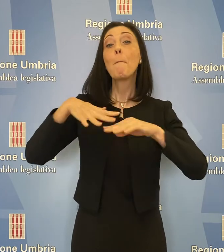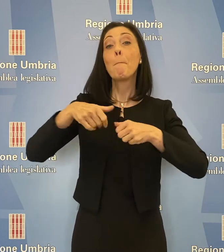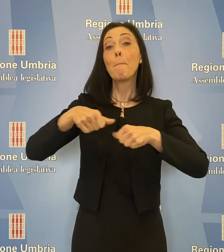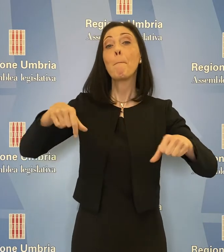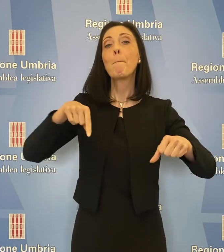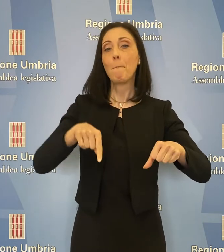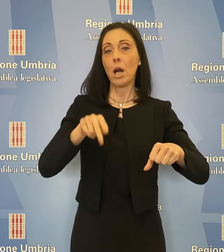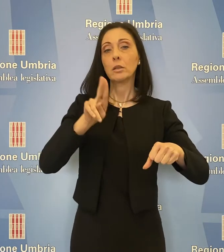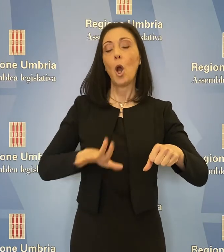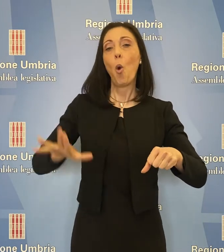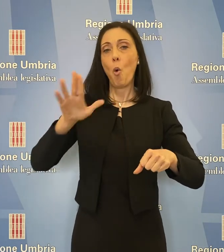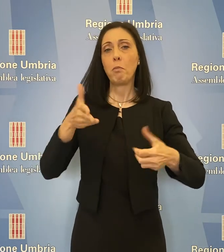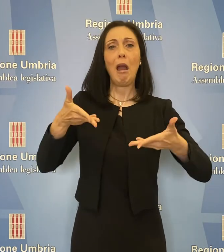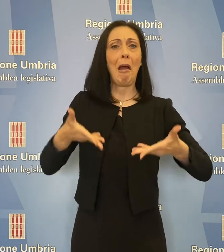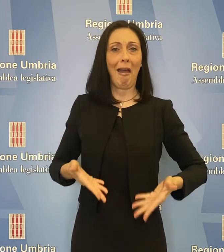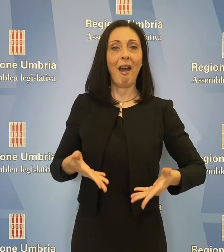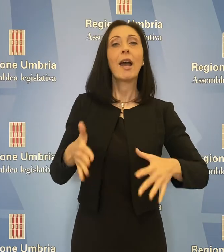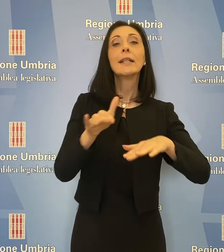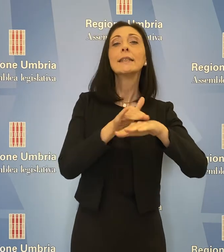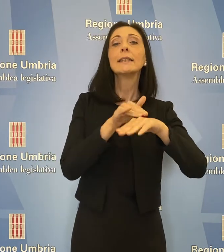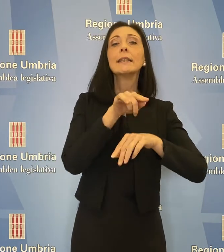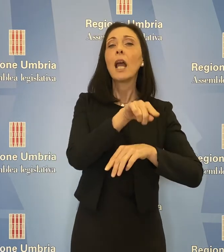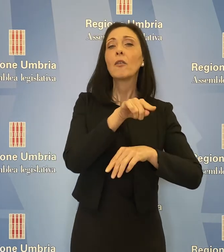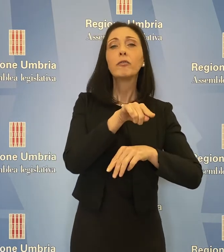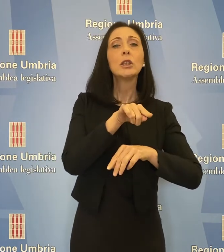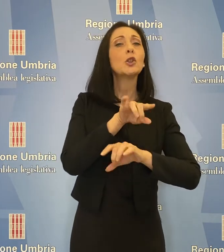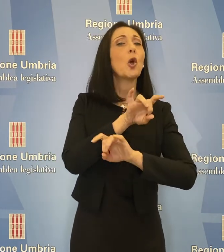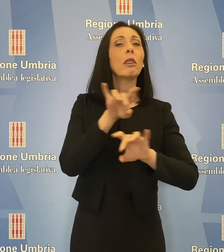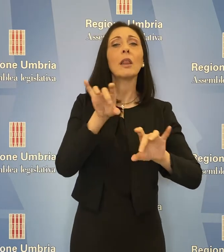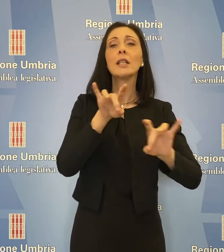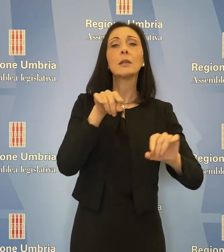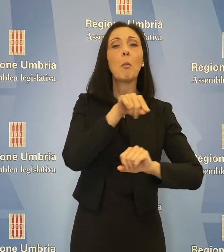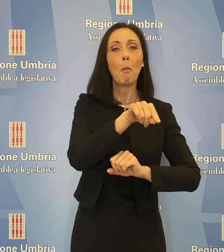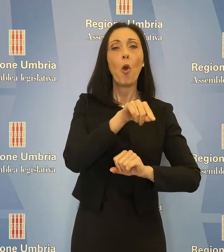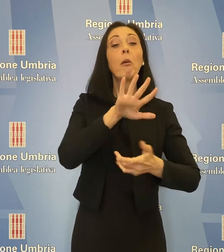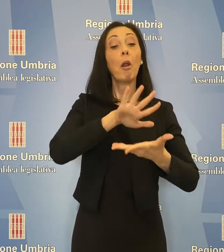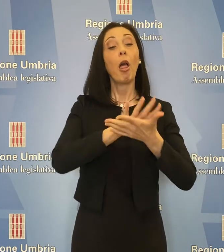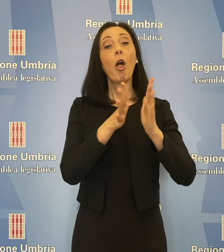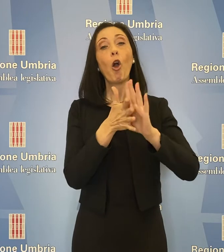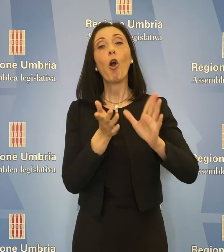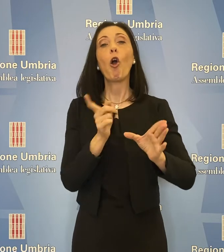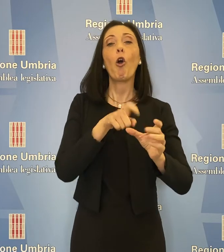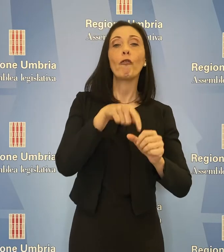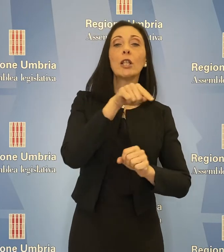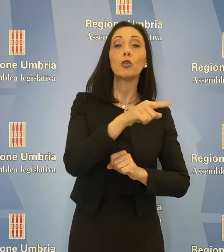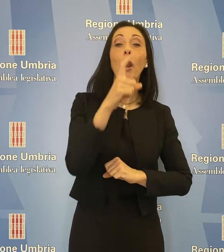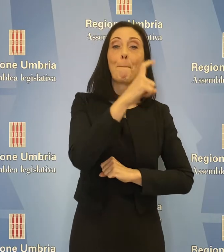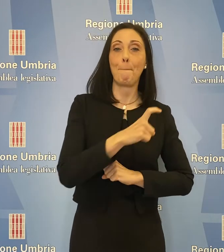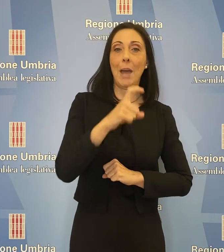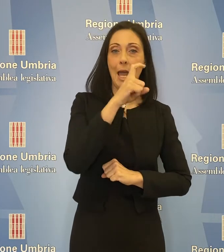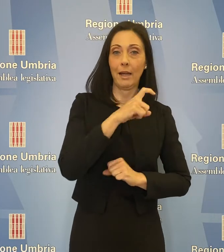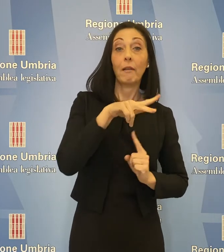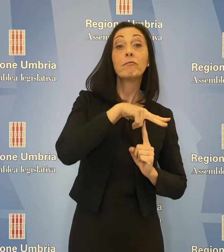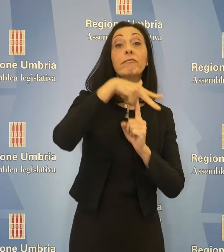Umbria. Attualmente tale servizio è disponibile in convenzione con le Marche e partenza da Fabriano.